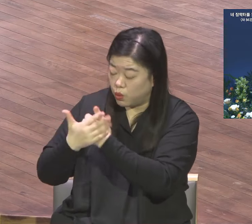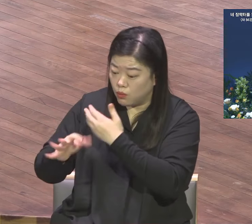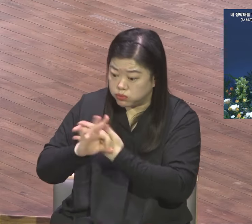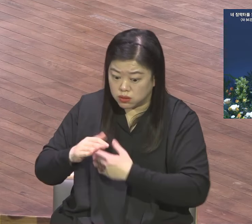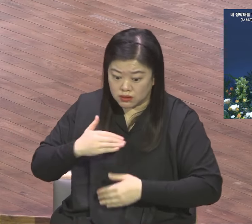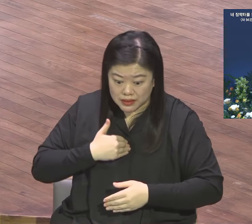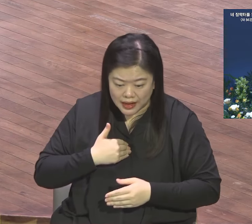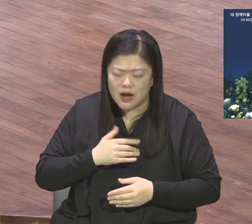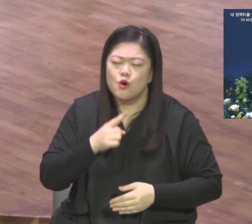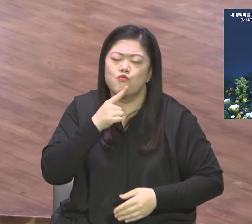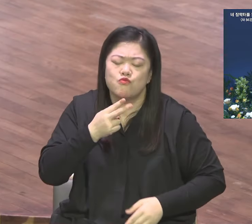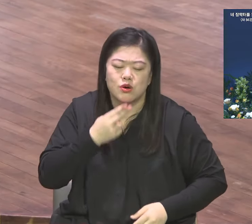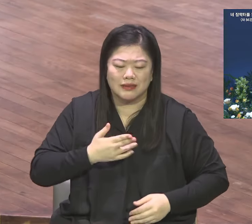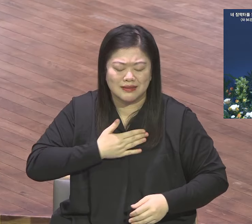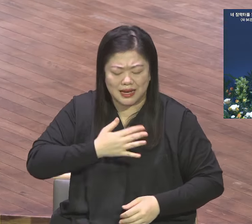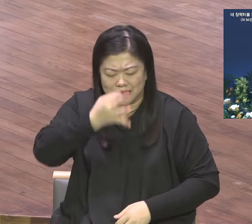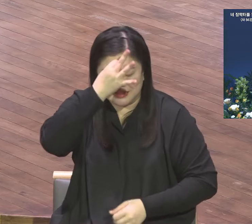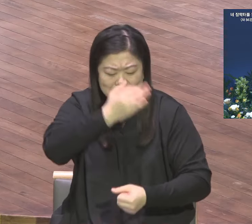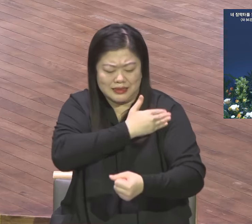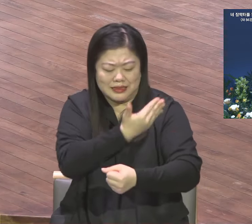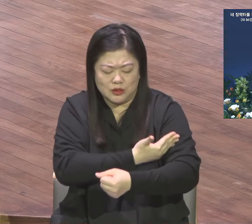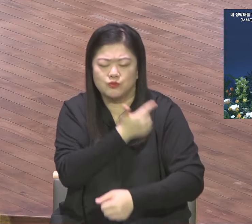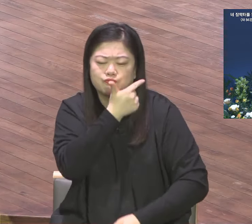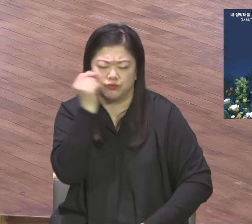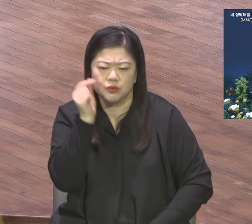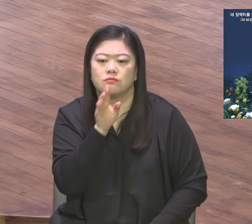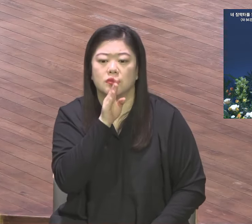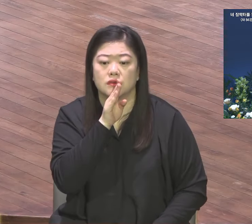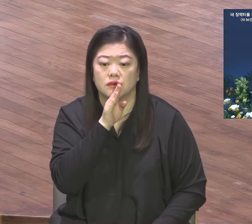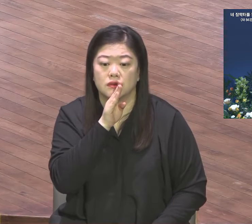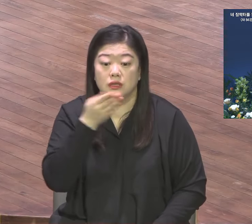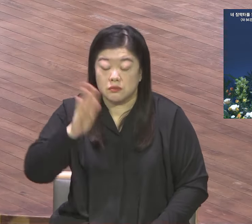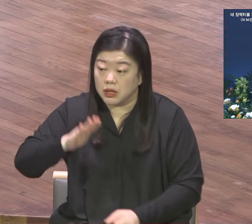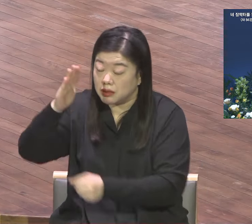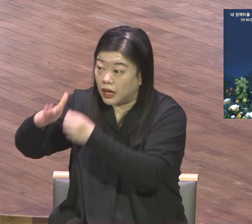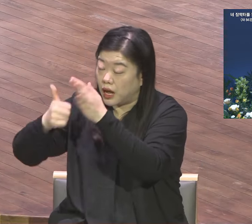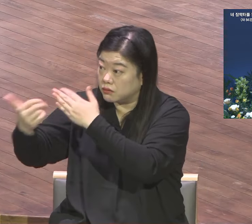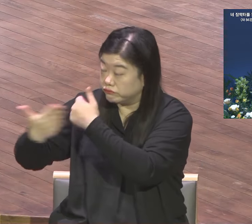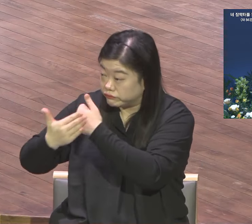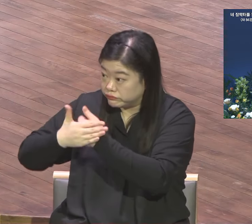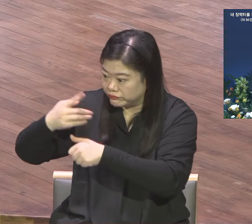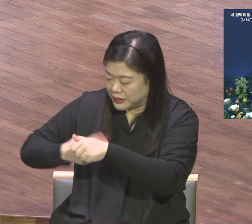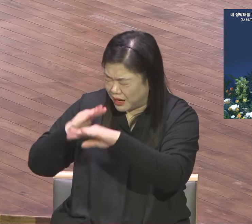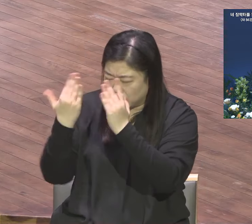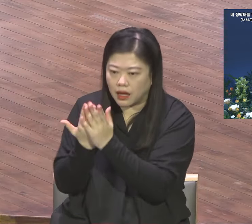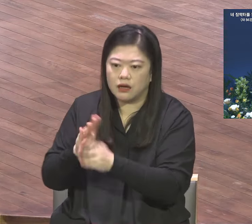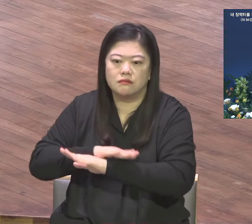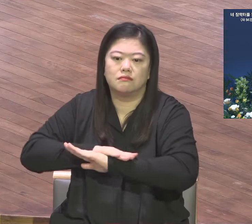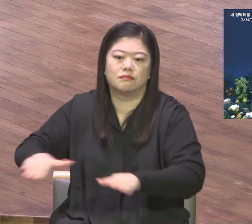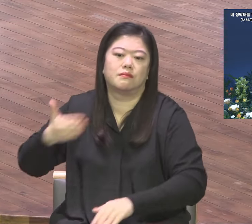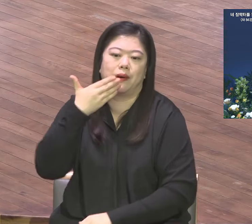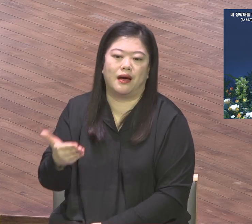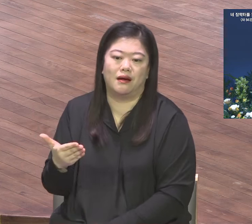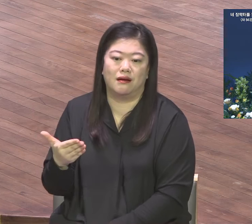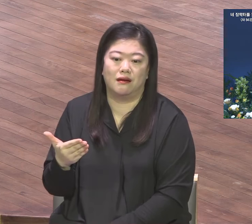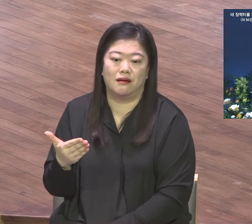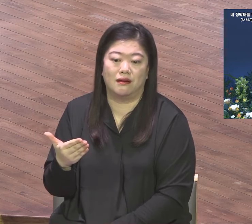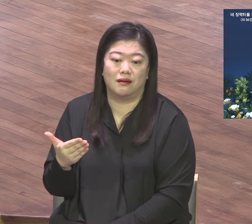25 영혼은 우리 거 아니에요. 우리는 이수사밖에 없어요. 25 영혼의 작품 나를 넘어서 내가